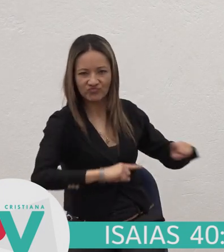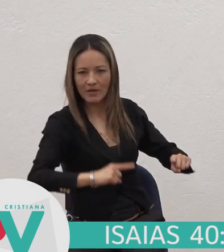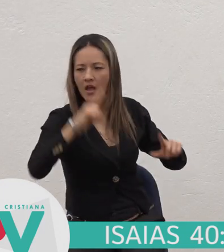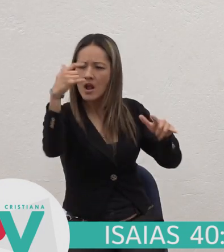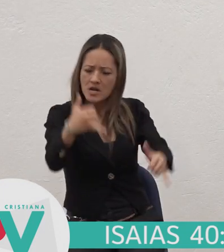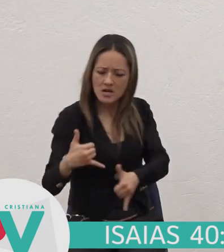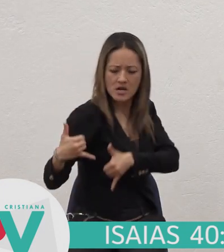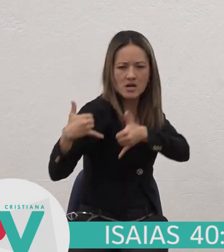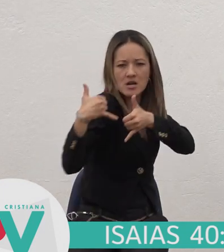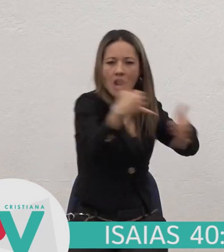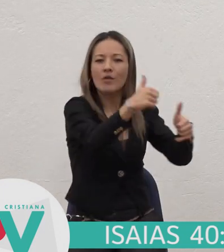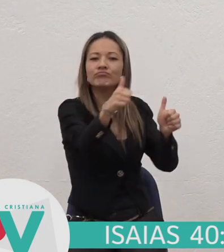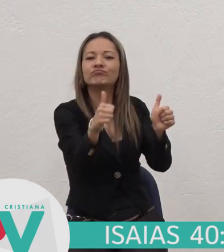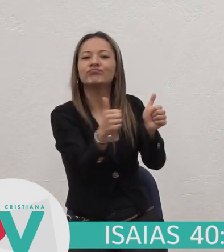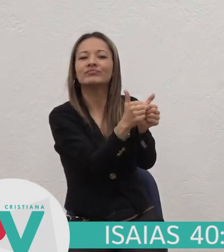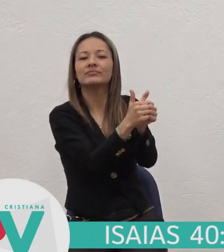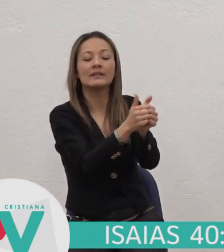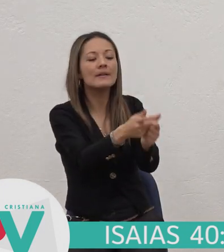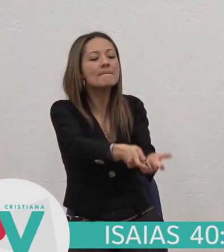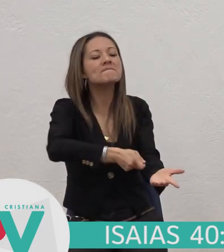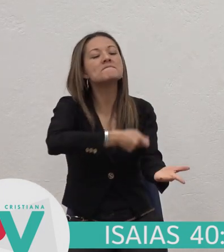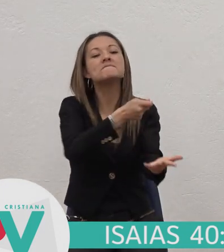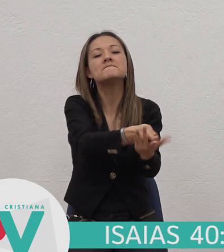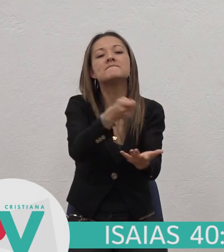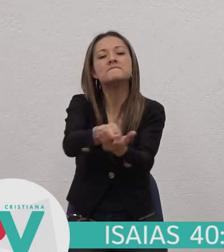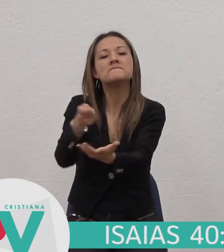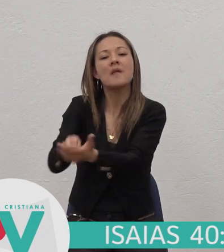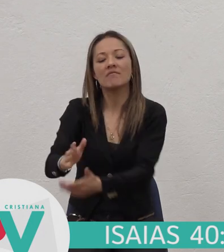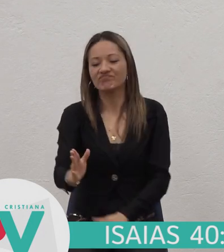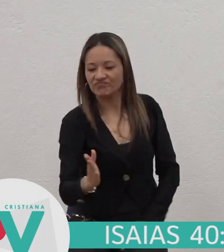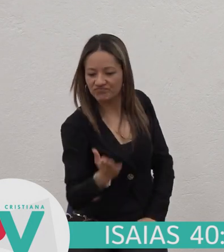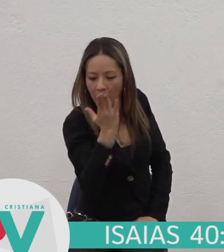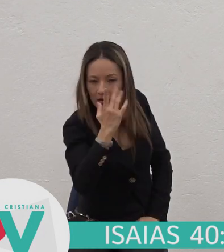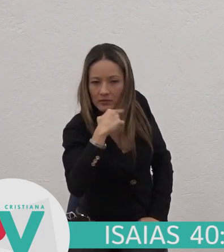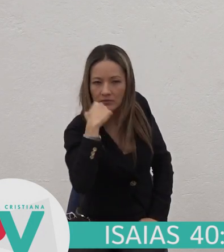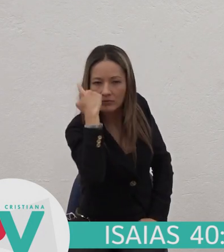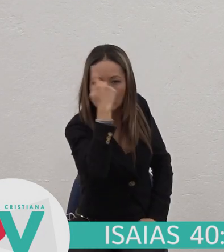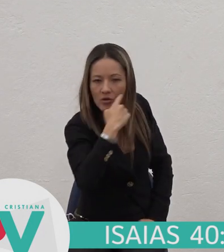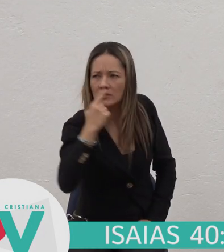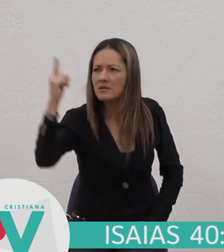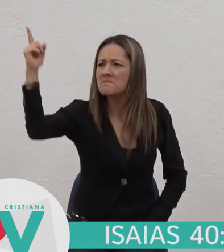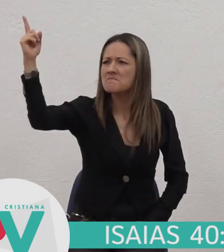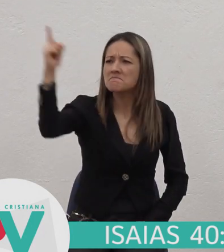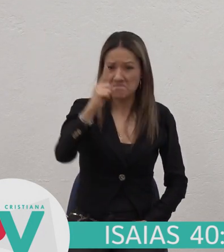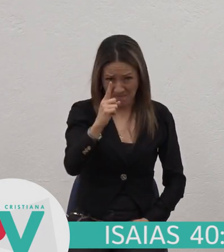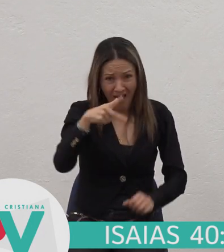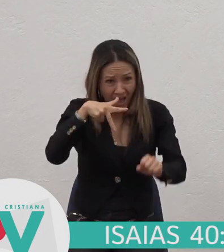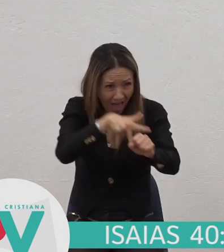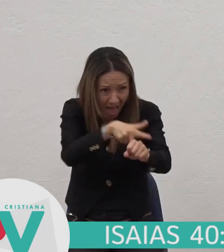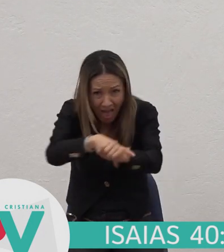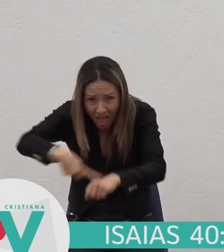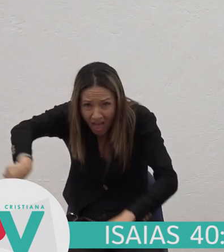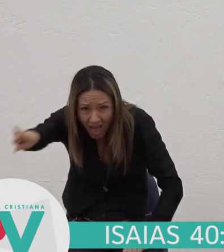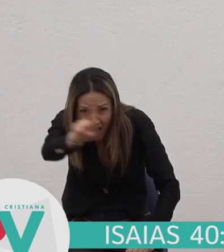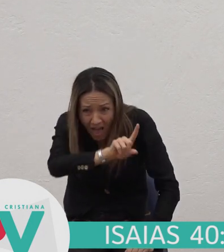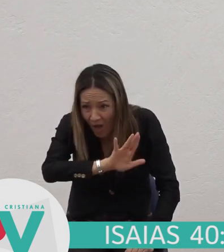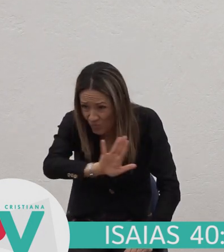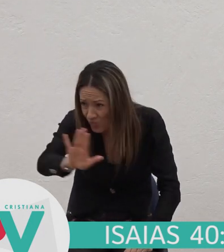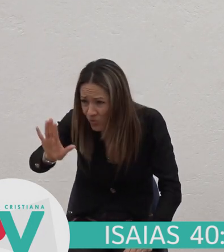Viene con él Y la paga Delante de su rostro Viene Para sobarle La vida a usted Viene con paga Viene